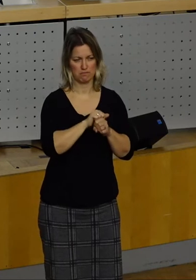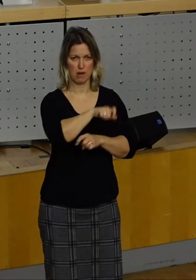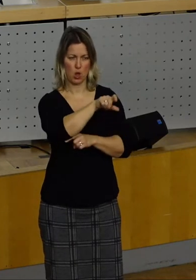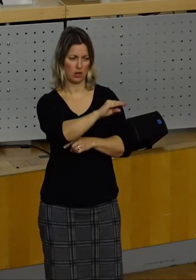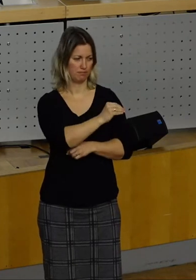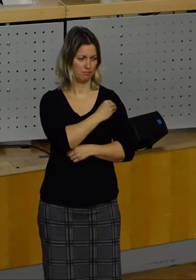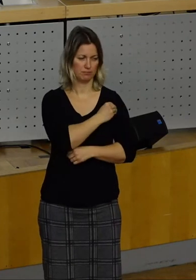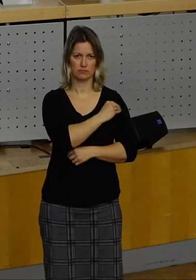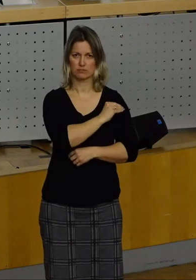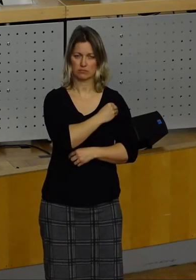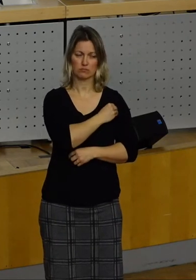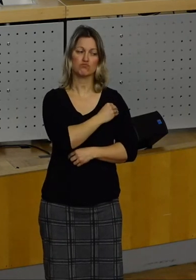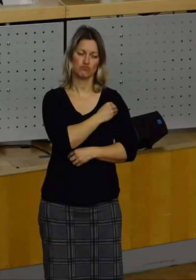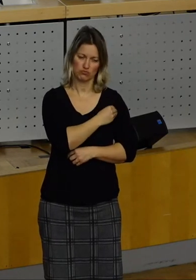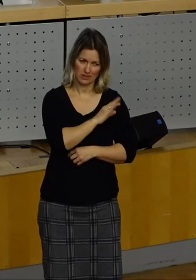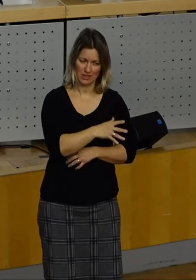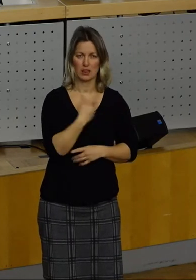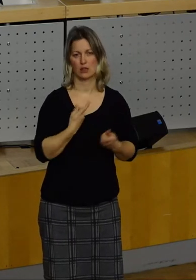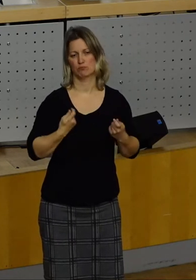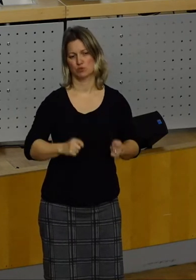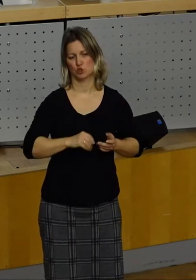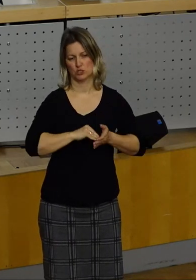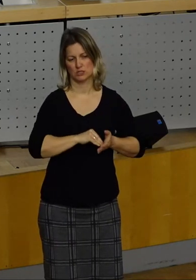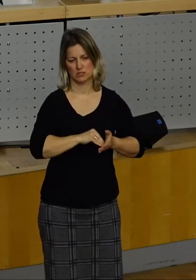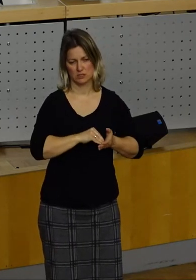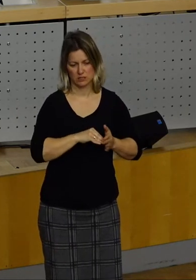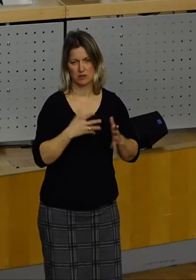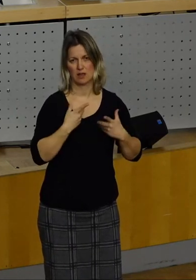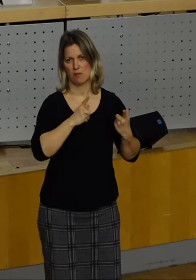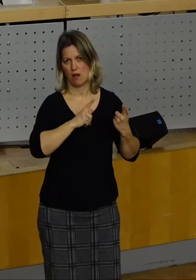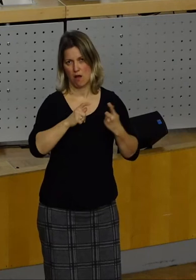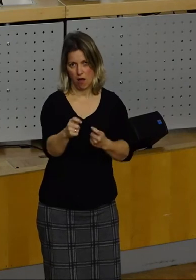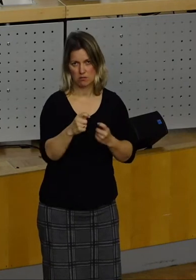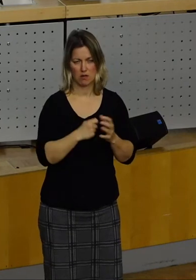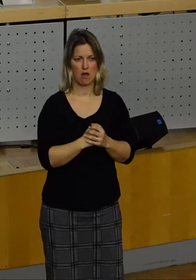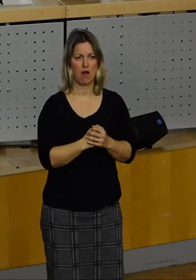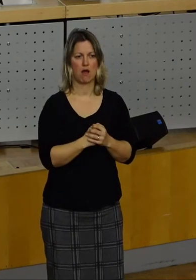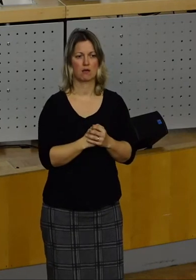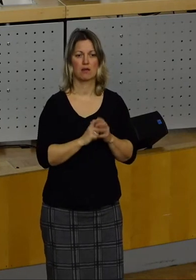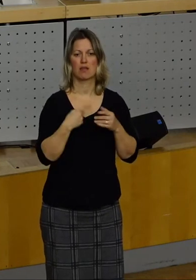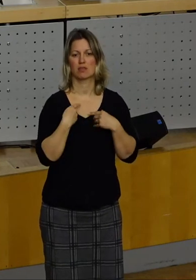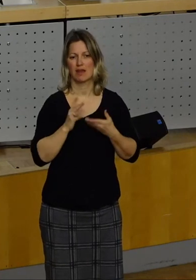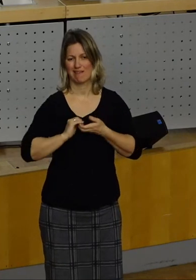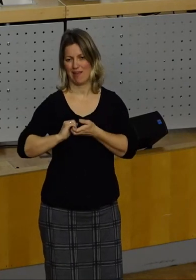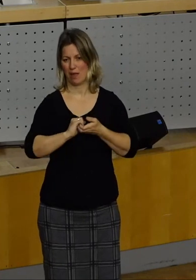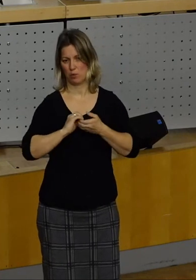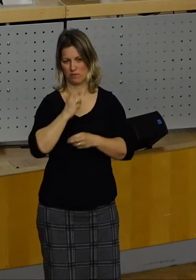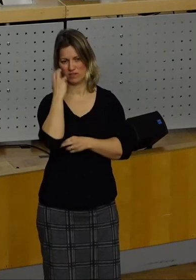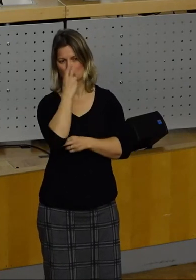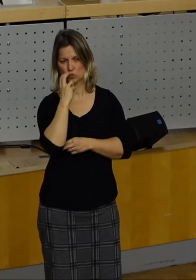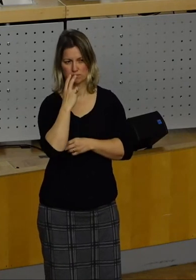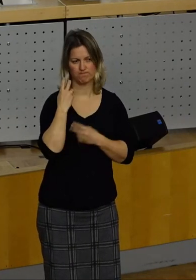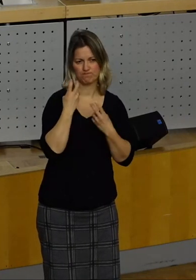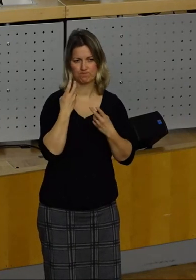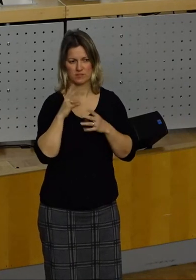erarbeiten daraus Beschlüsse oder besser gesagt erst mal Anträge, versuchen dann hier im Gremium Mehrheiten zu finden und sehr